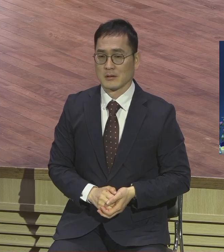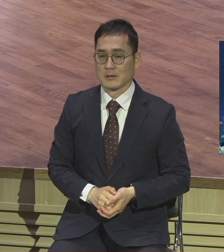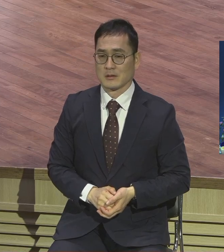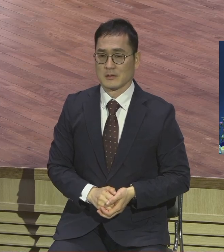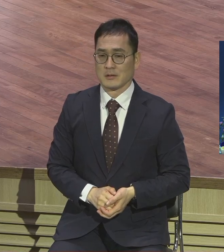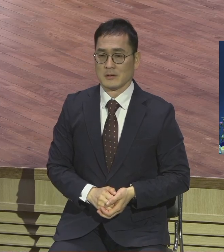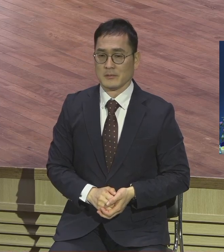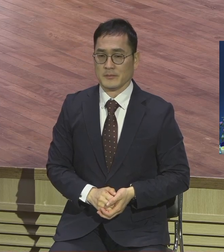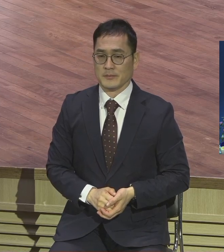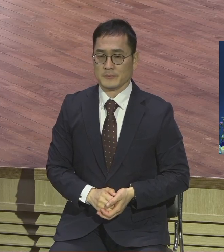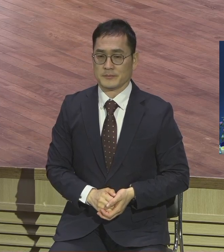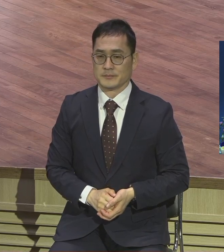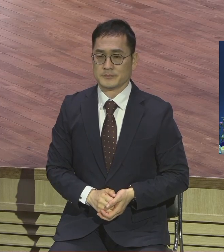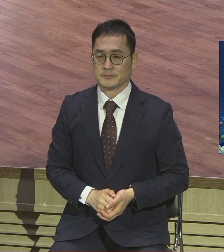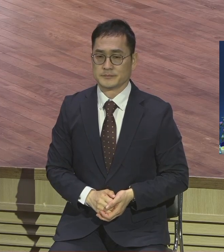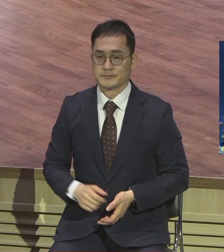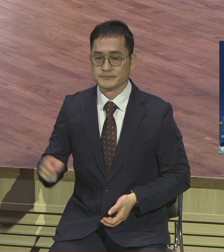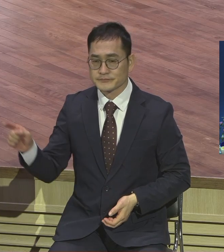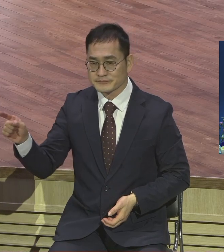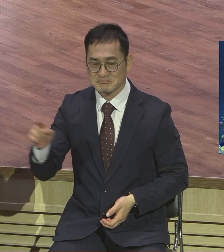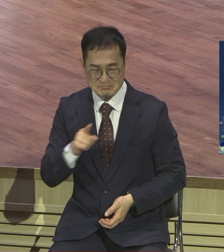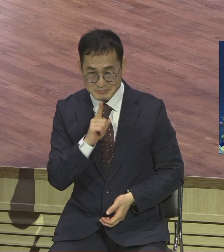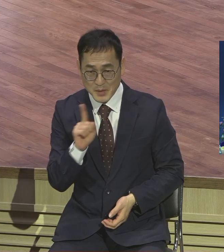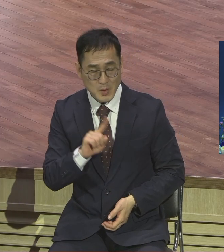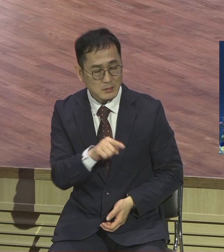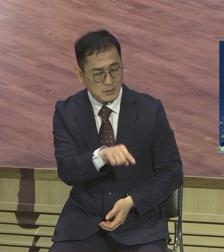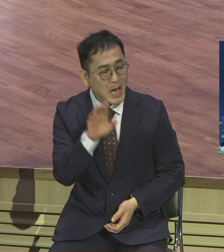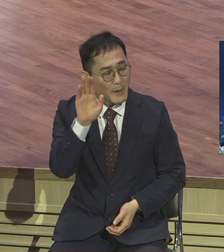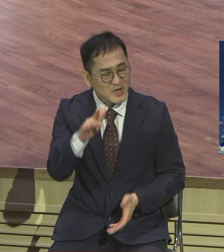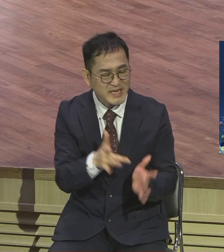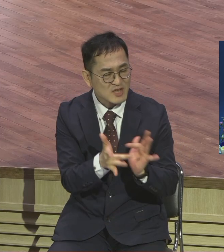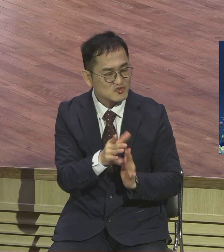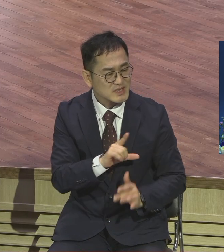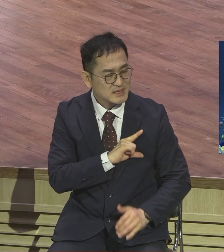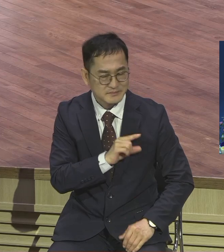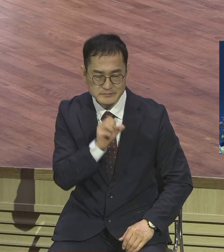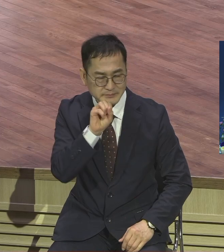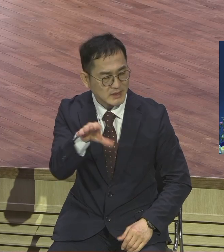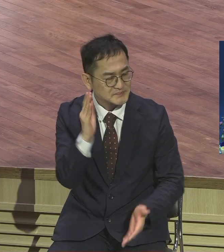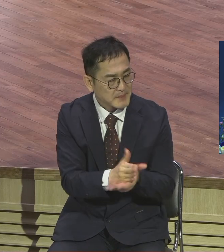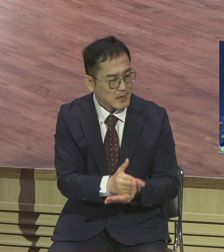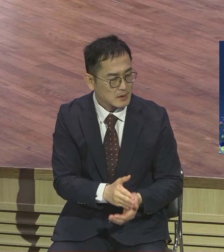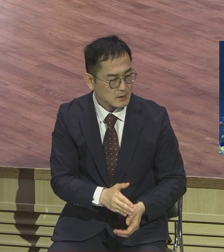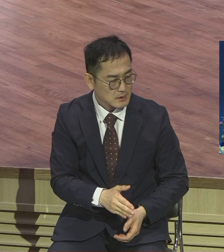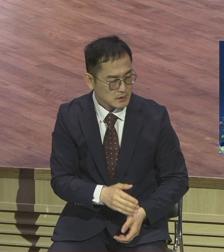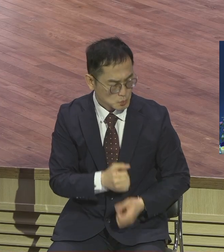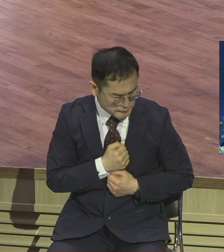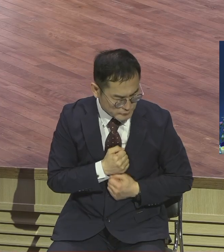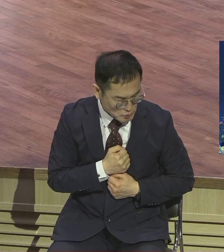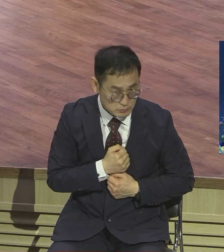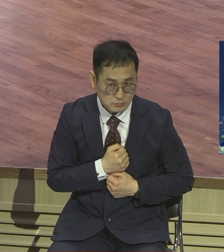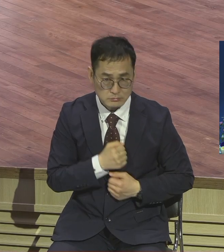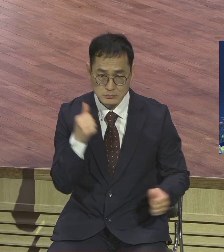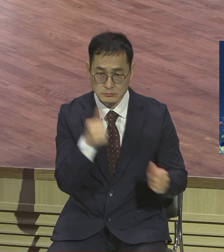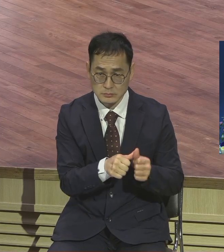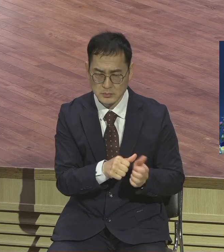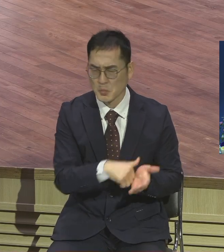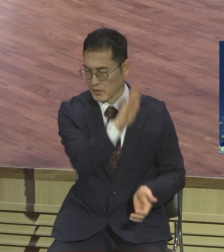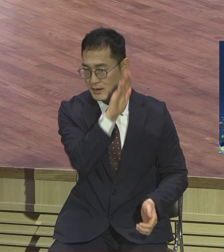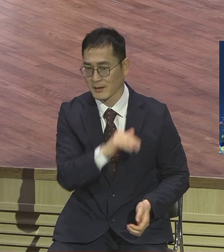기껏 하는 말이 앞으로 예수 이름으로 말하지마 협박밖에 할 게 없었어요 예수 이름으로